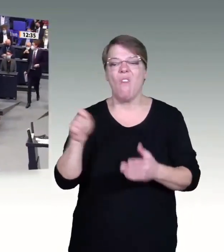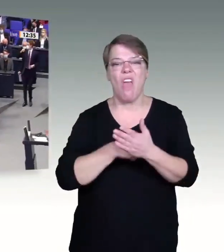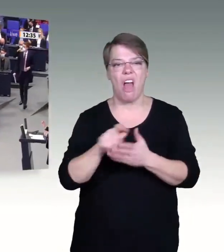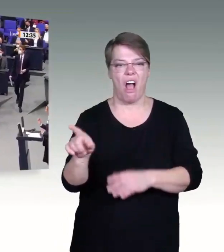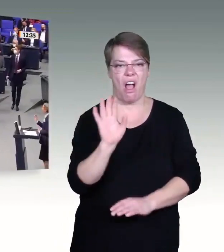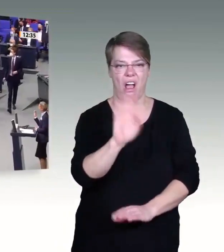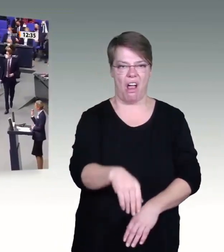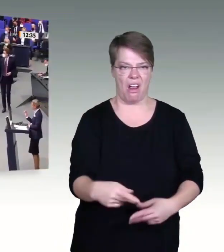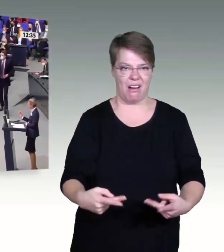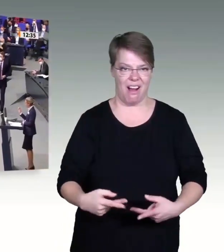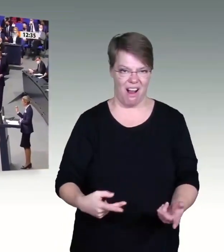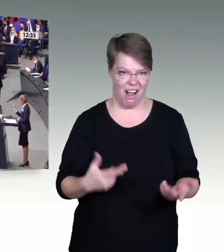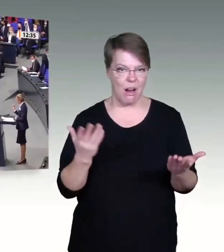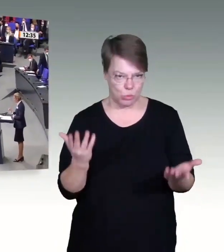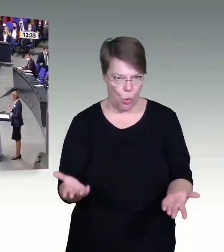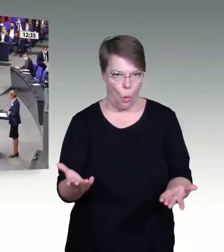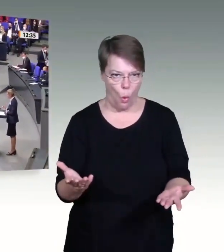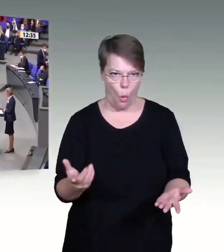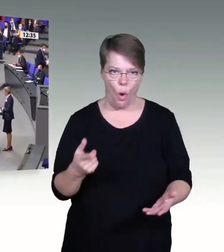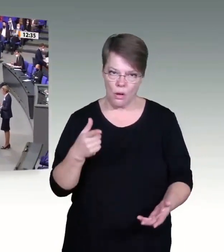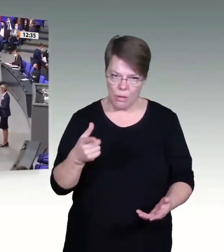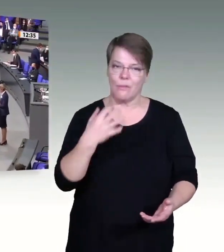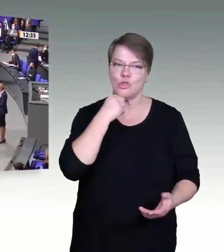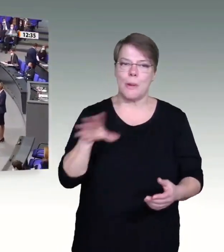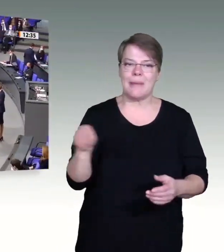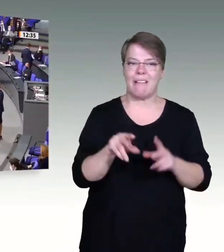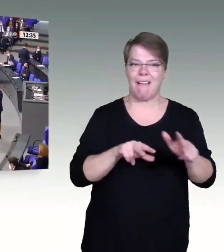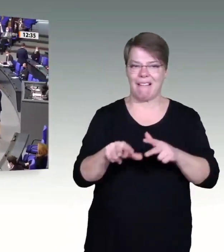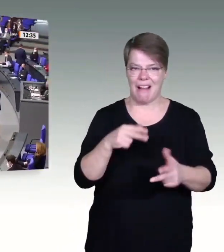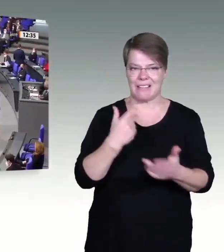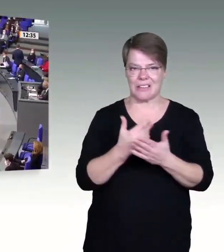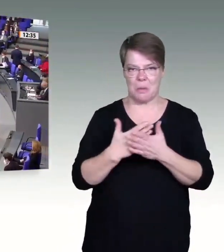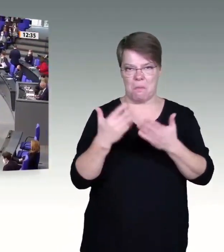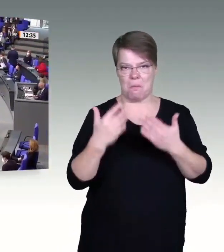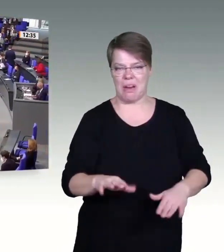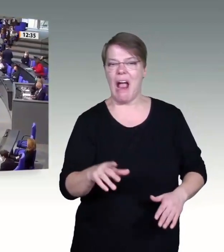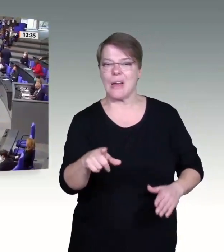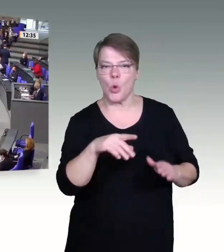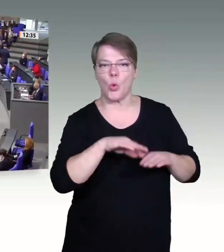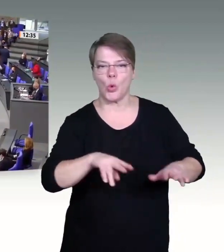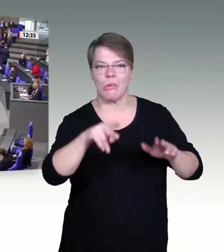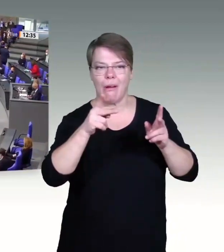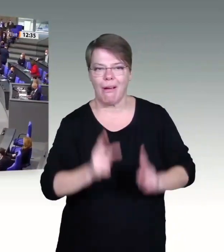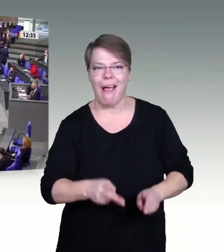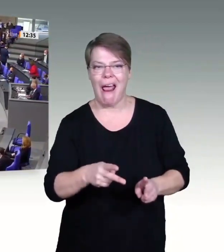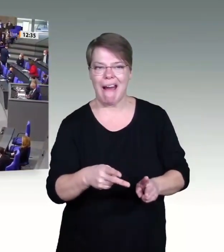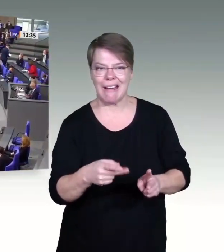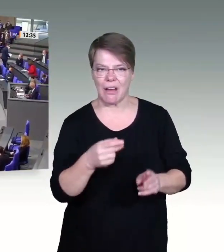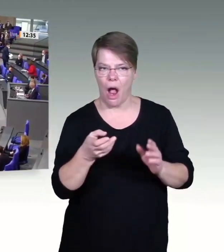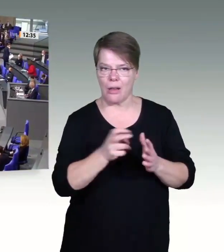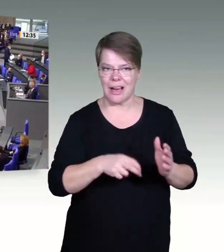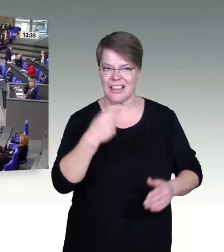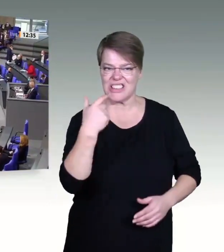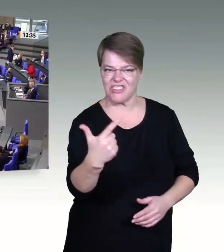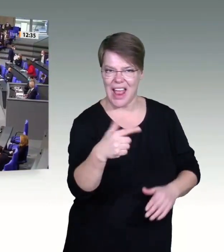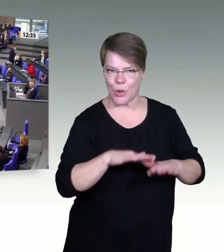die aufopferungsvoll ihre Arbeit getan haben, denen Sie dafür heuchlerisch Beifall geklatscht haben und die